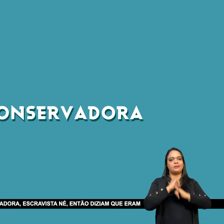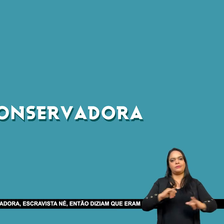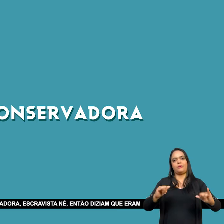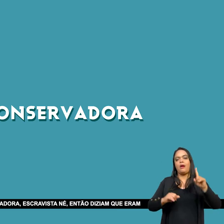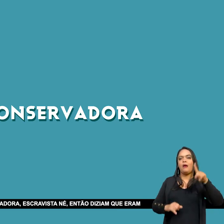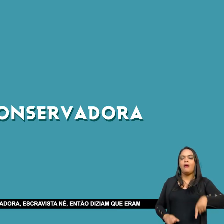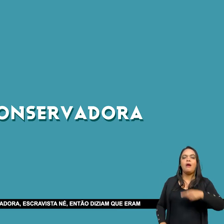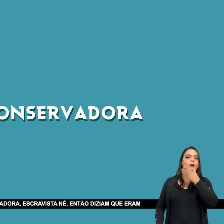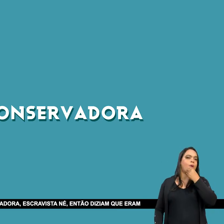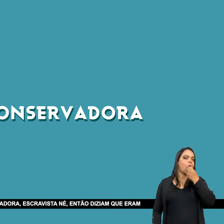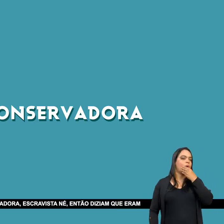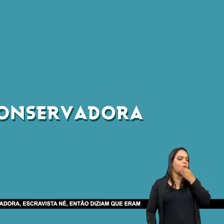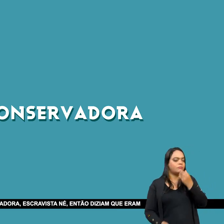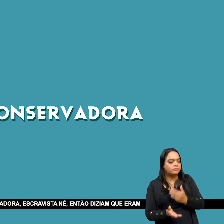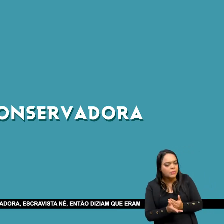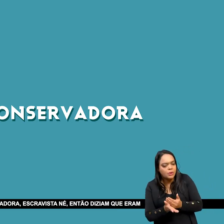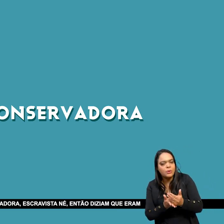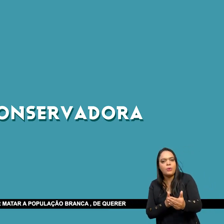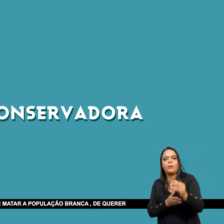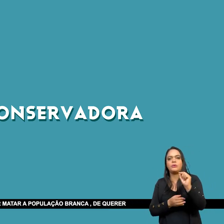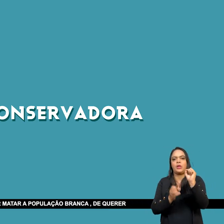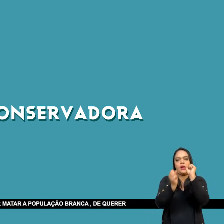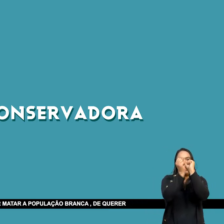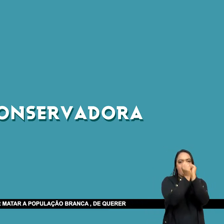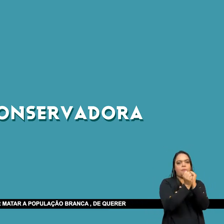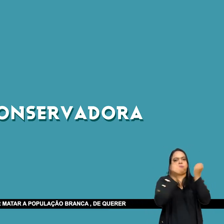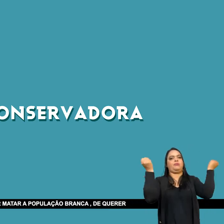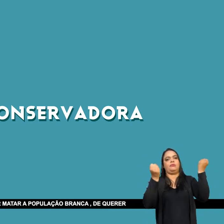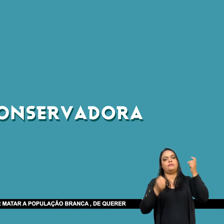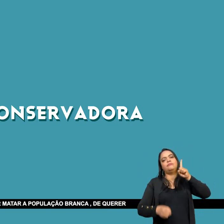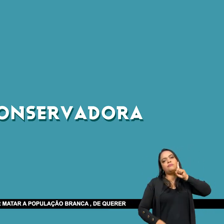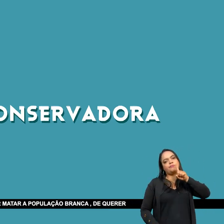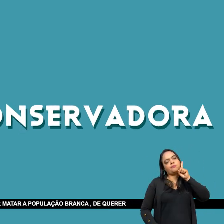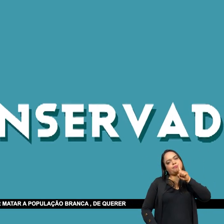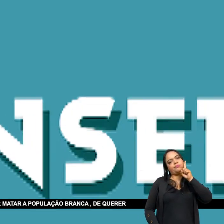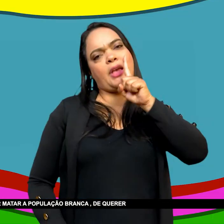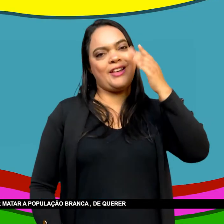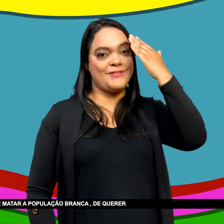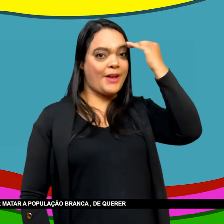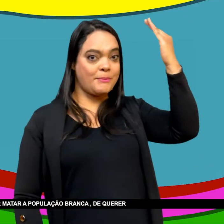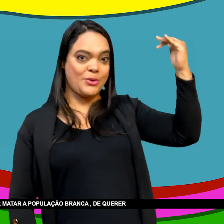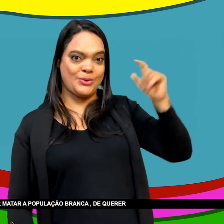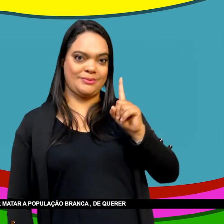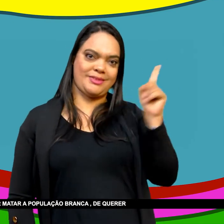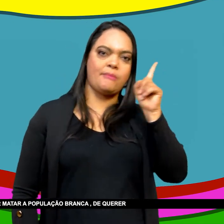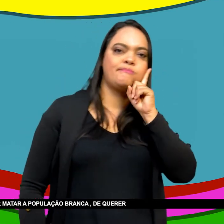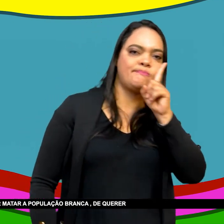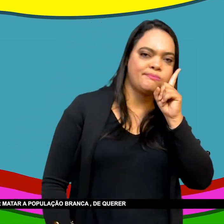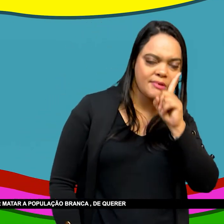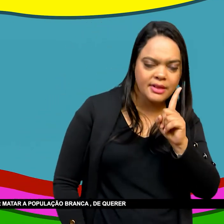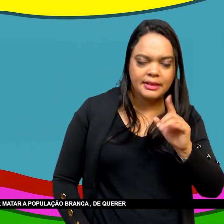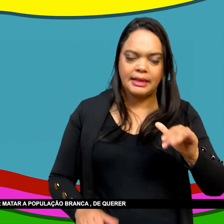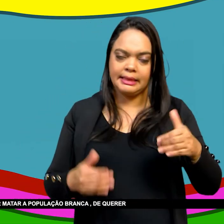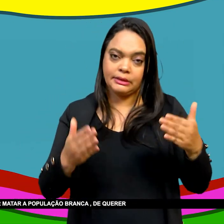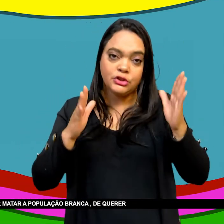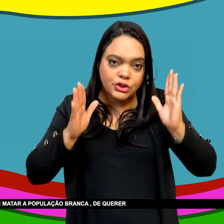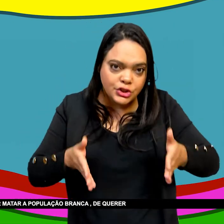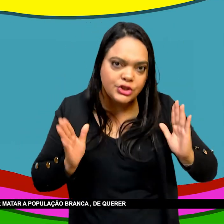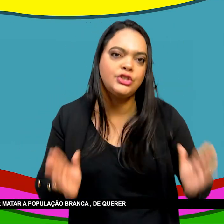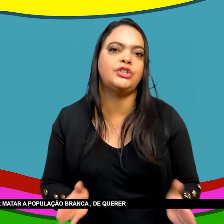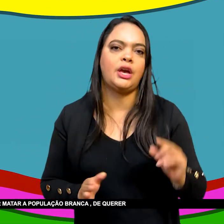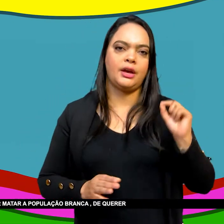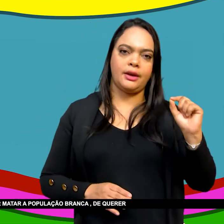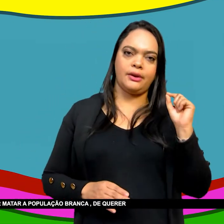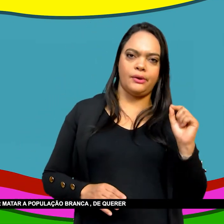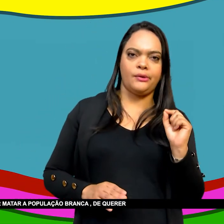Escravista Então diziam Que eram todas haitianistas E eram todas acusadas De querer